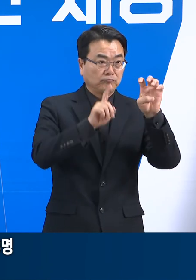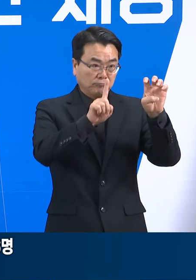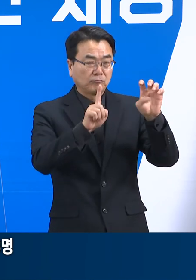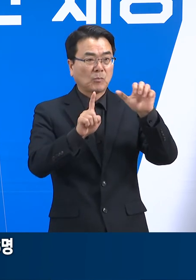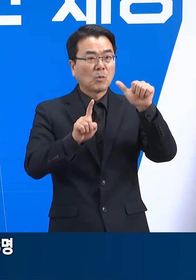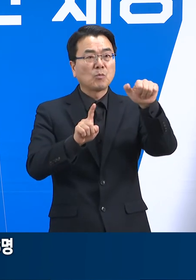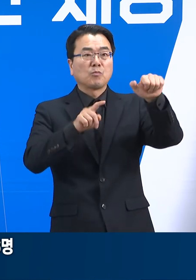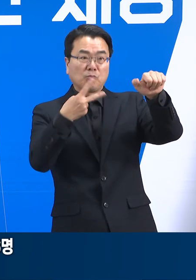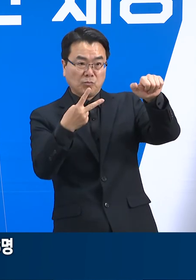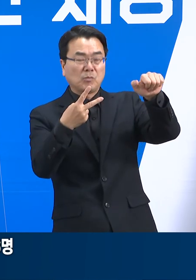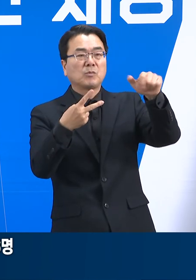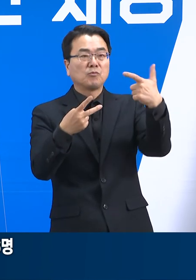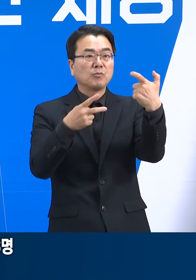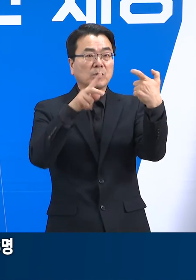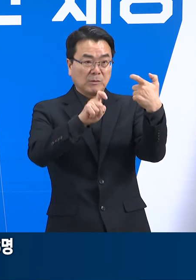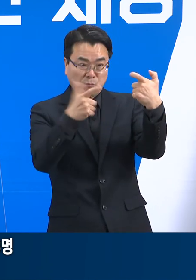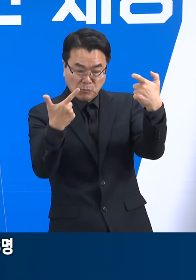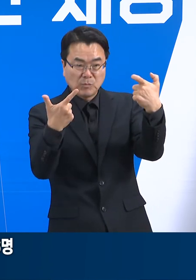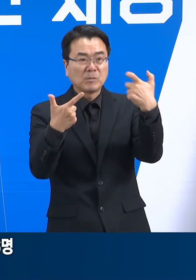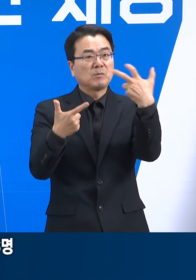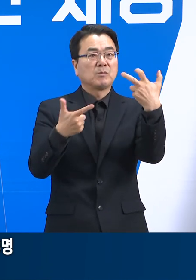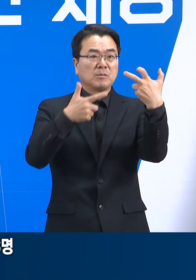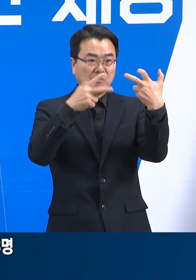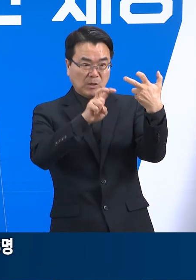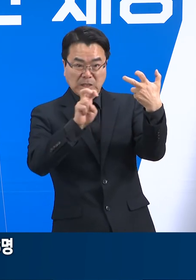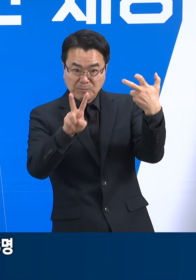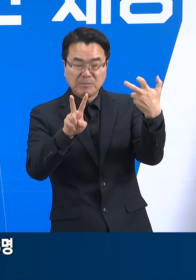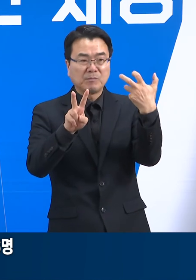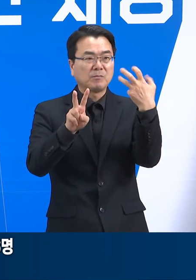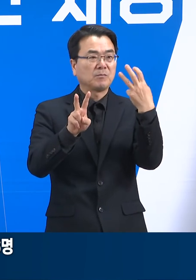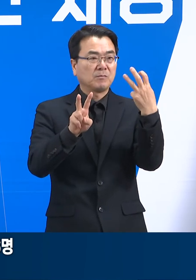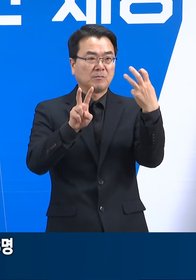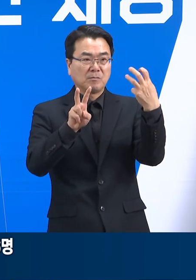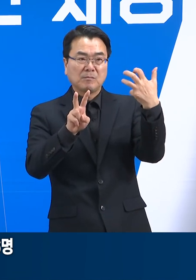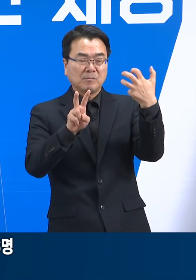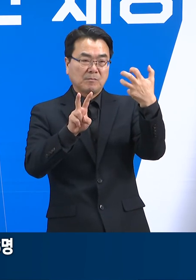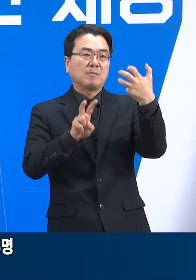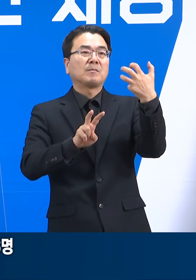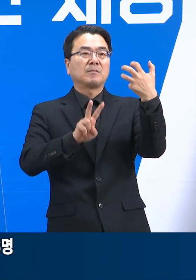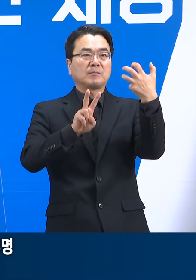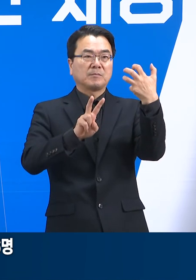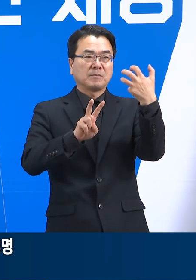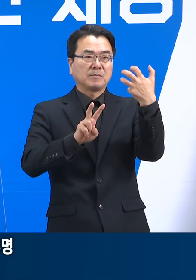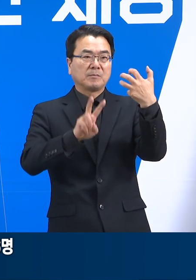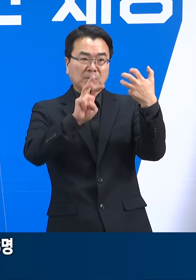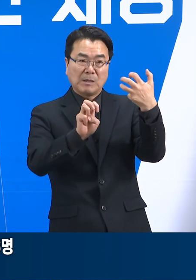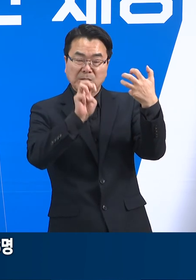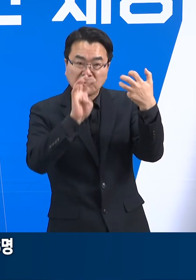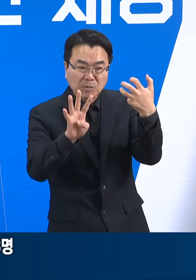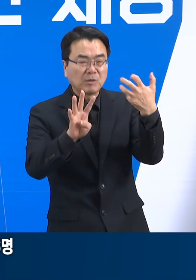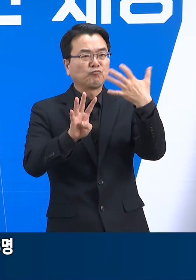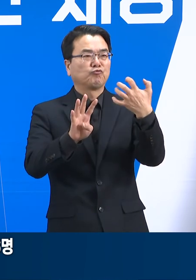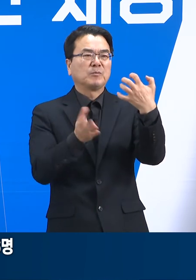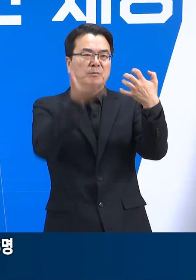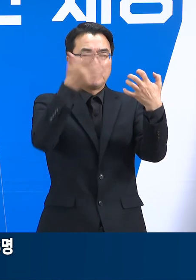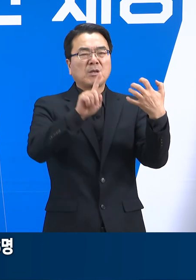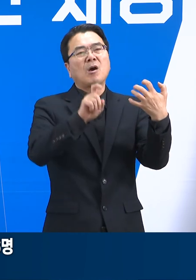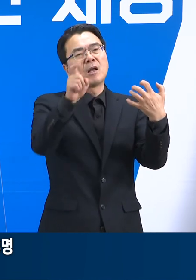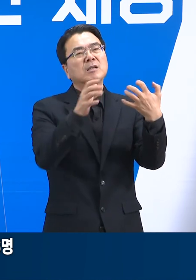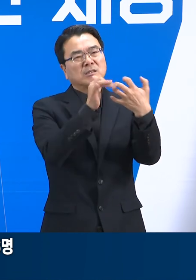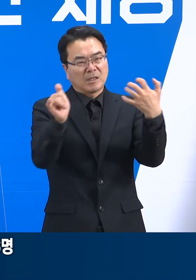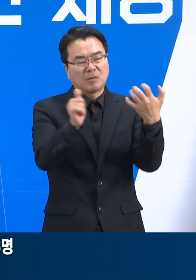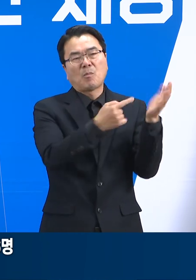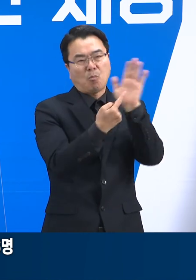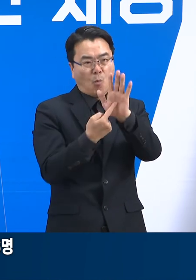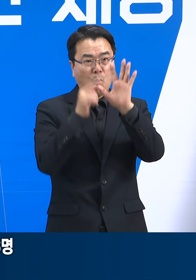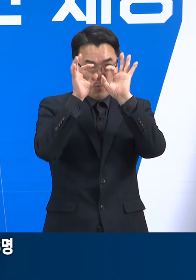50대 9명 60대 16명 70대 22명 30대 34명 90세 이상 11명으로